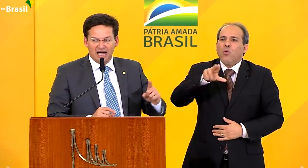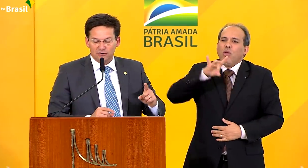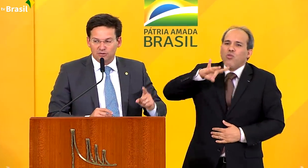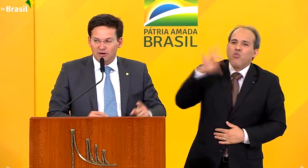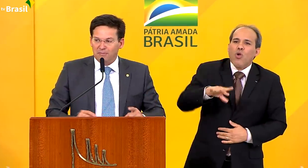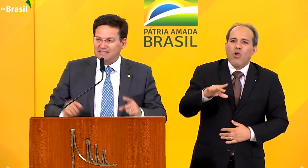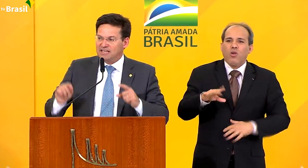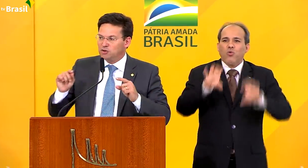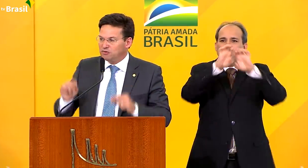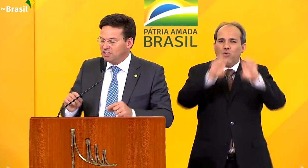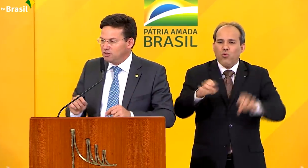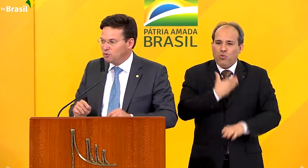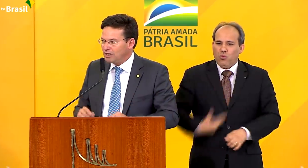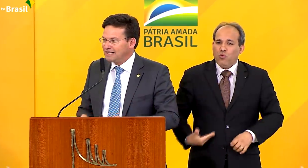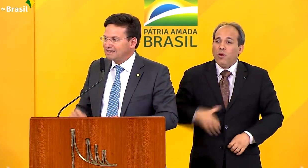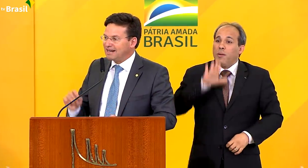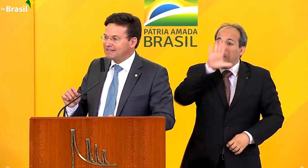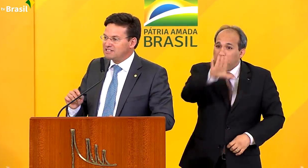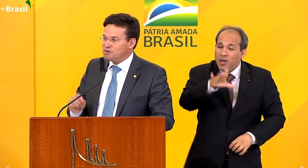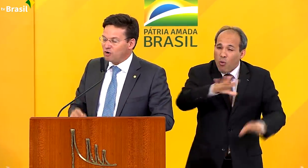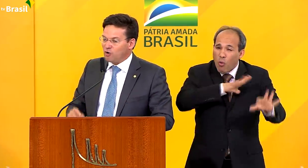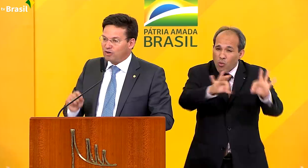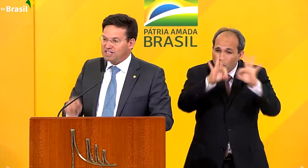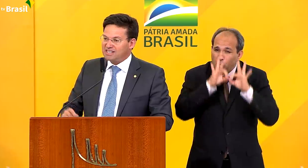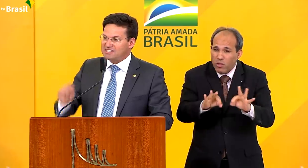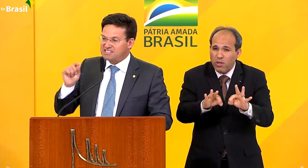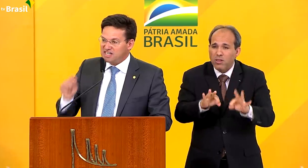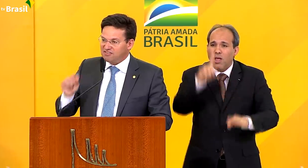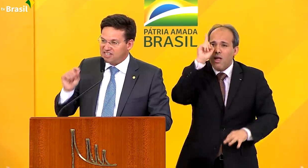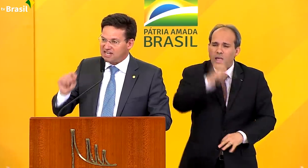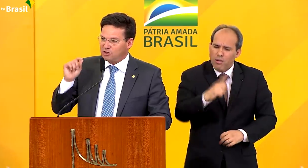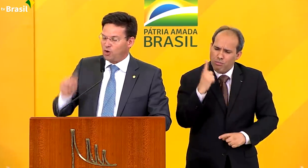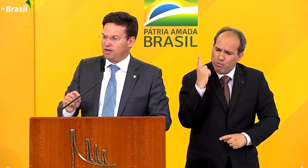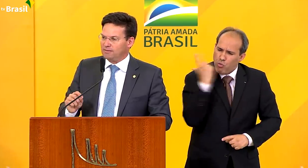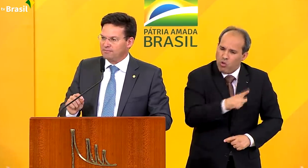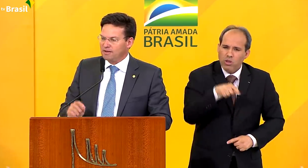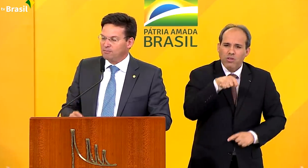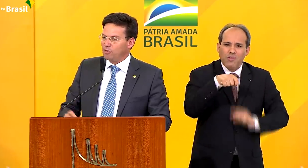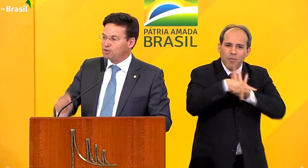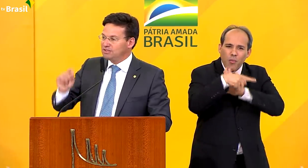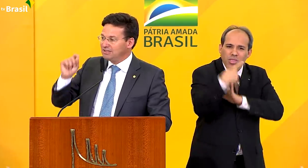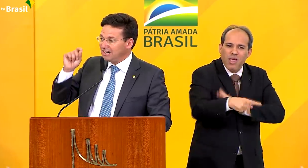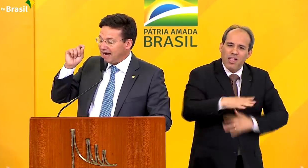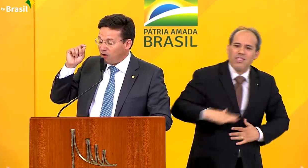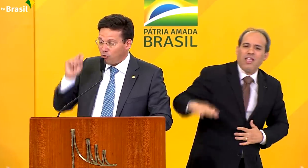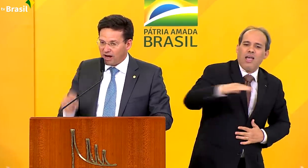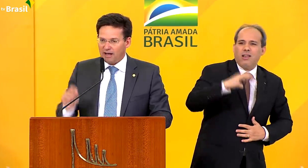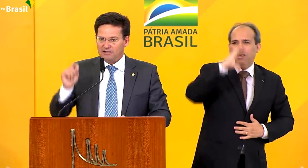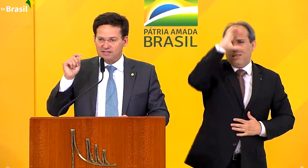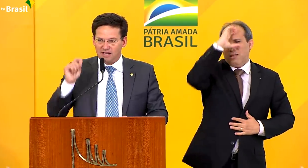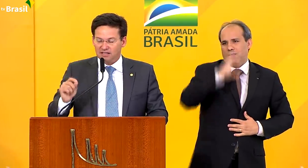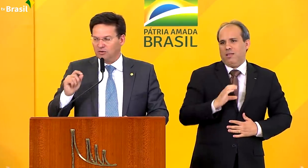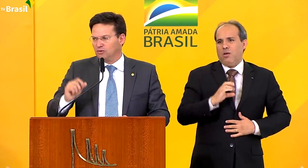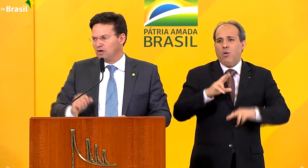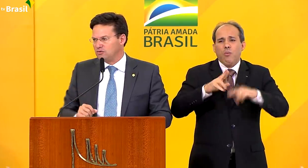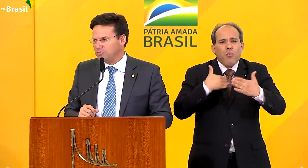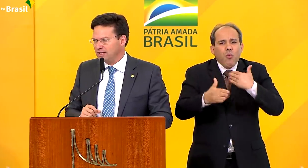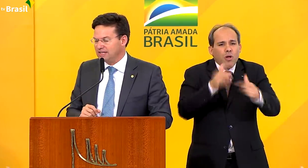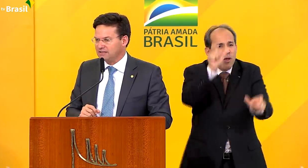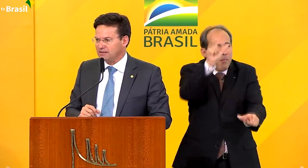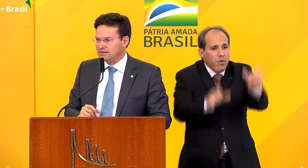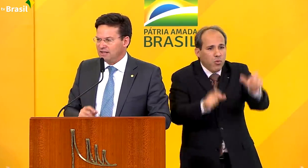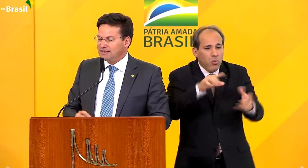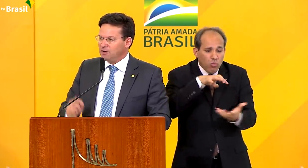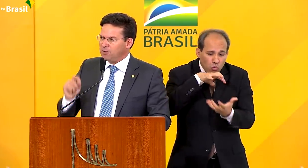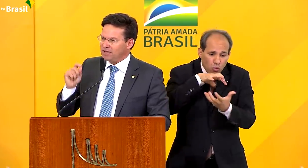ação de Estado, mas, sem dúvida nenhuma, trata-se de uma conquista civilizatória, pois qualquer cidadão no nosso